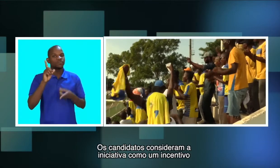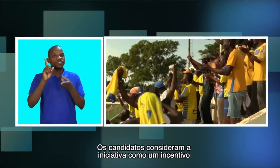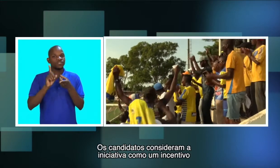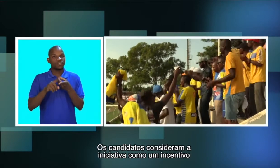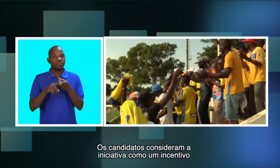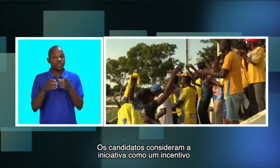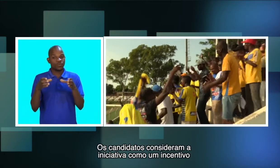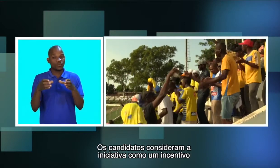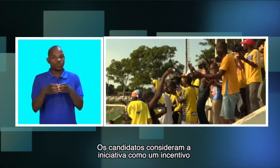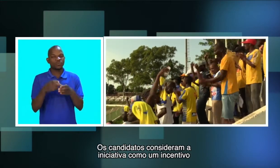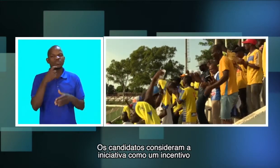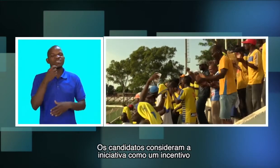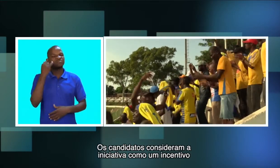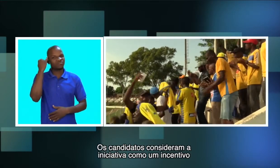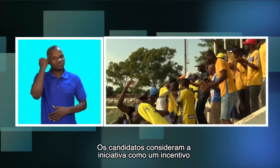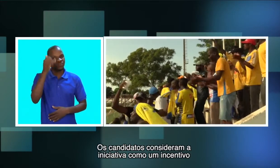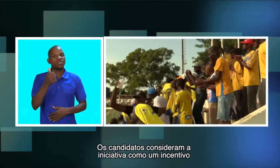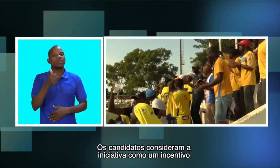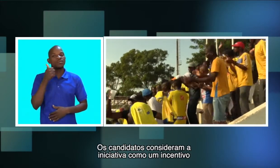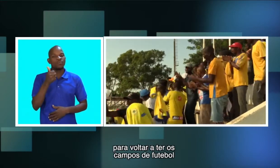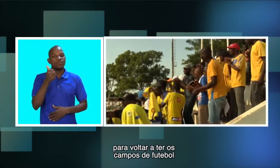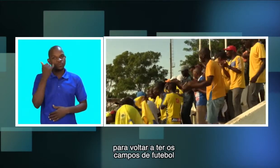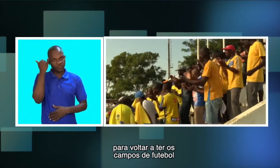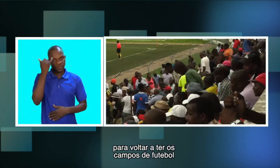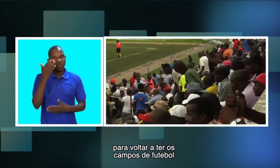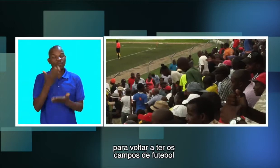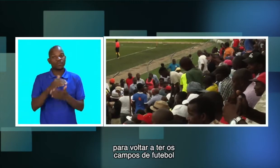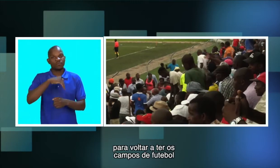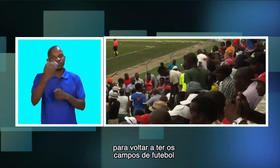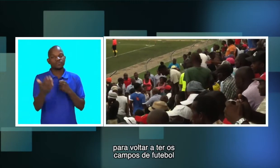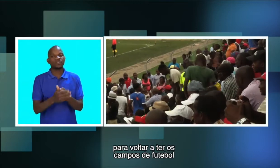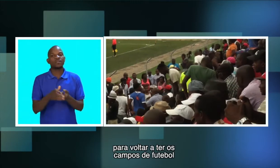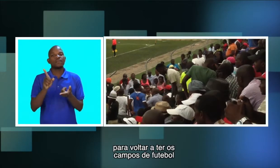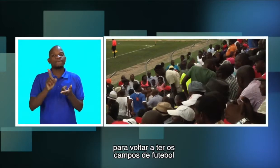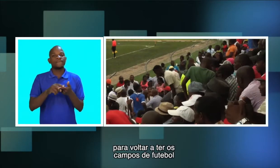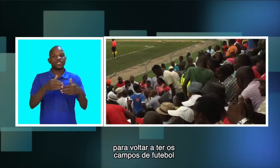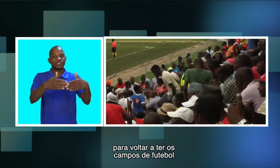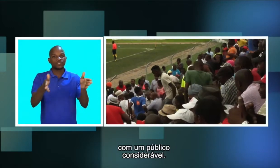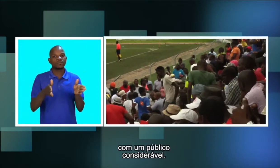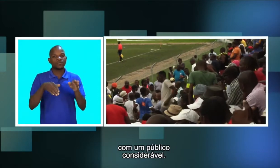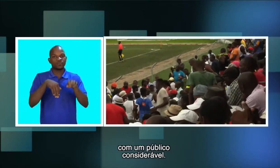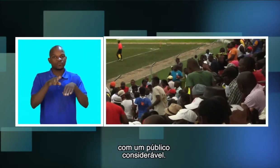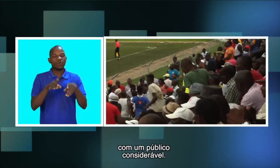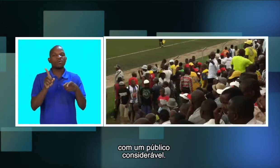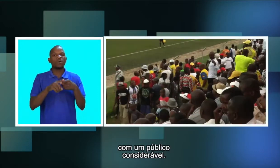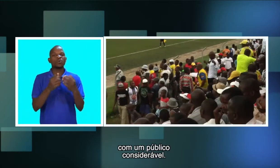consideram a iniciativa como incentivo para voltar a ter os campos de futebol com um público considerável.